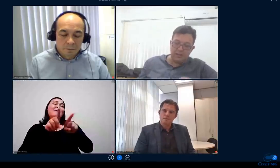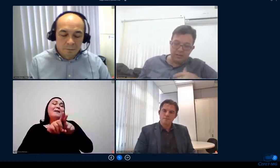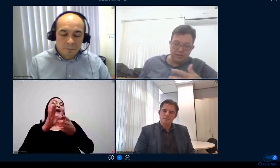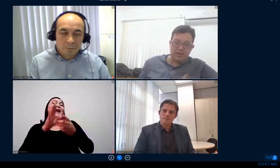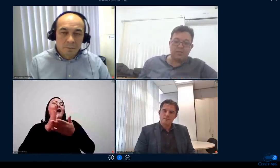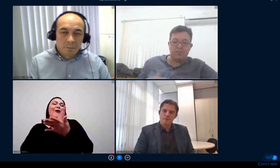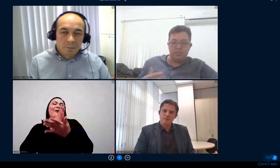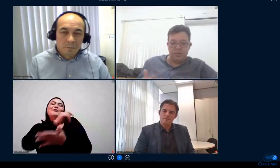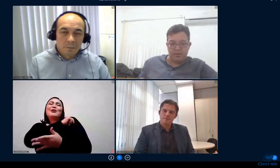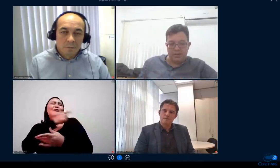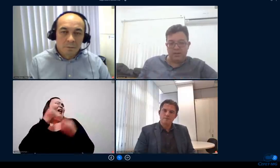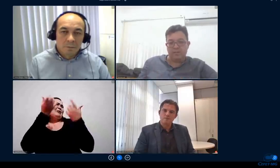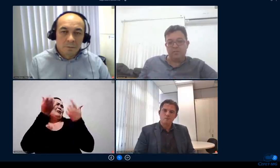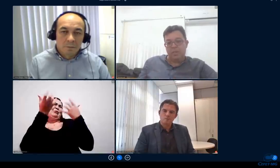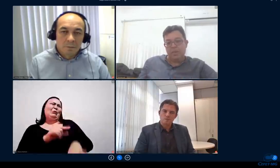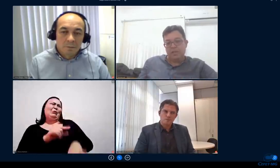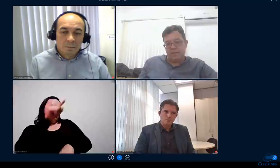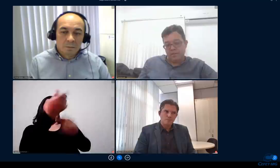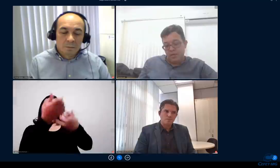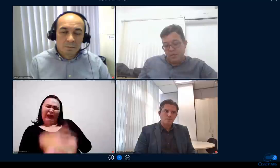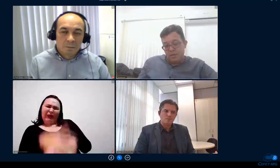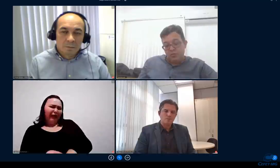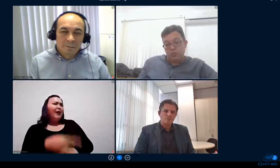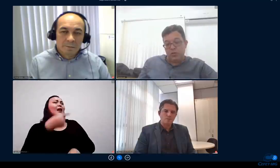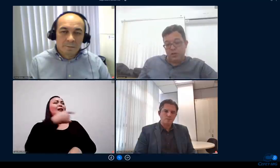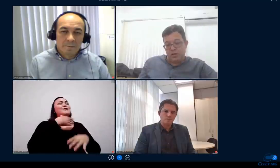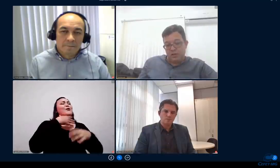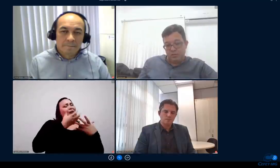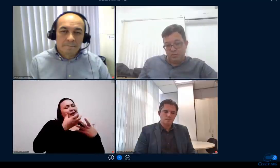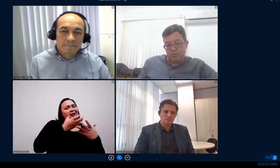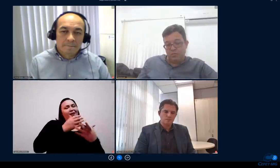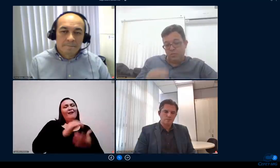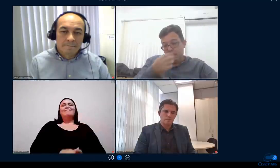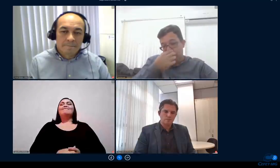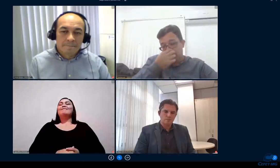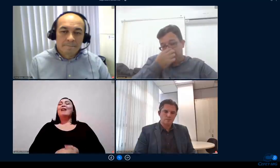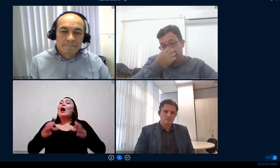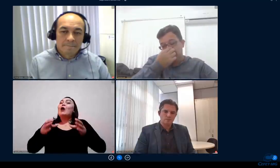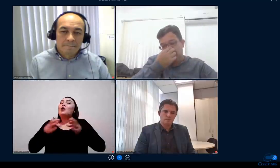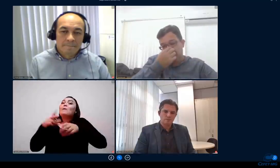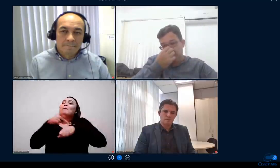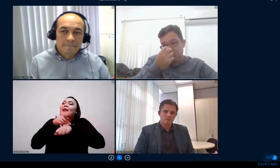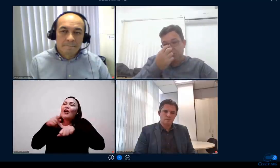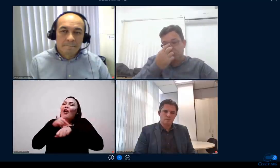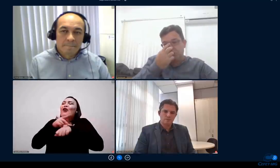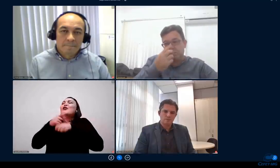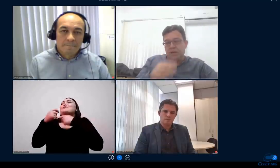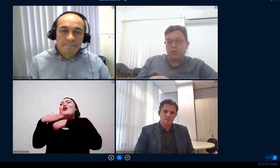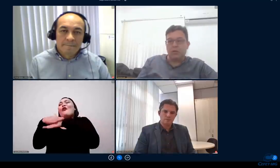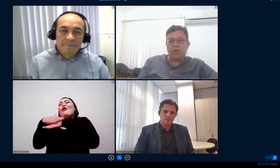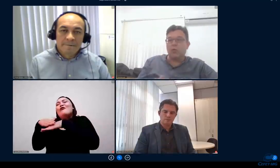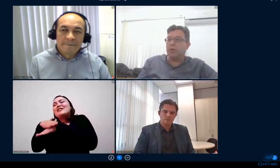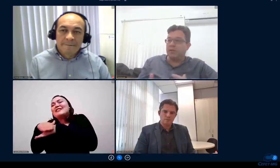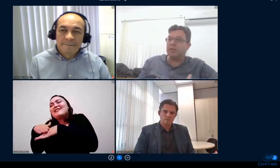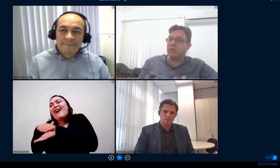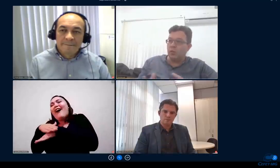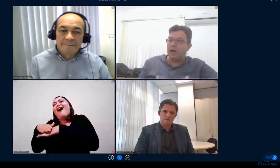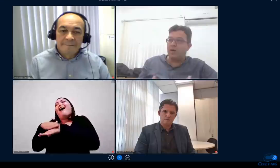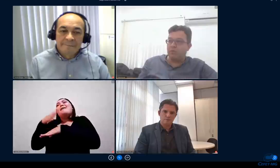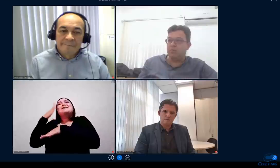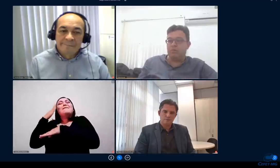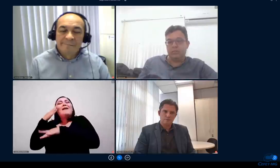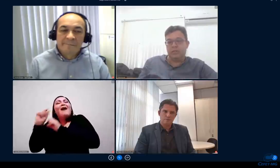pedagógica tem que entrar conversar né mas no geral o fosse para colocar um